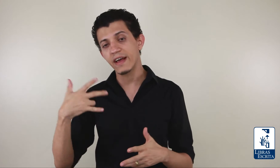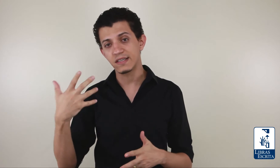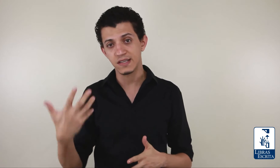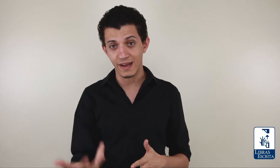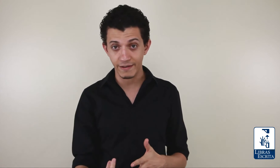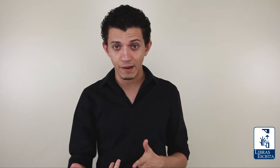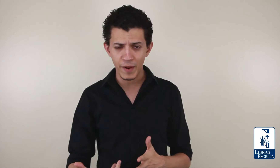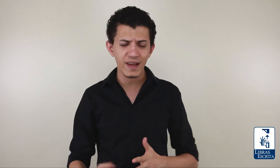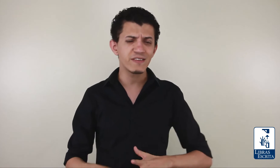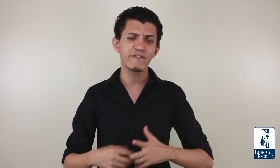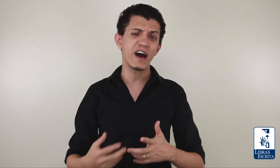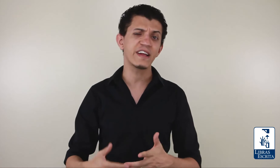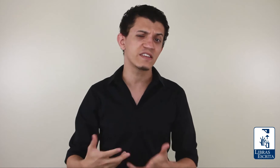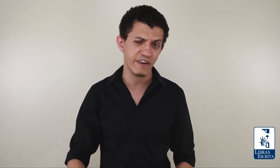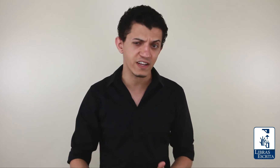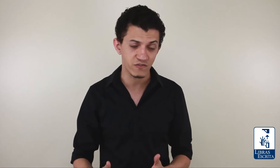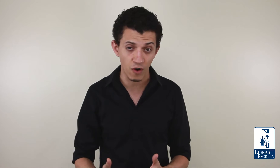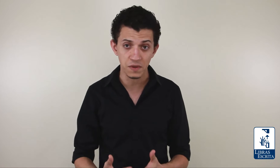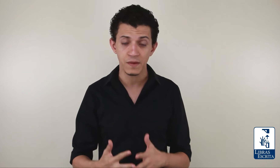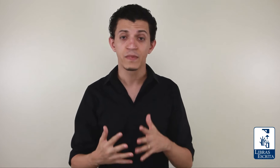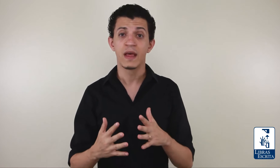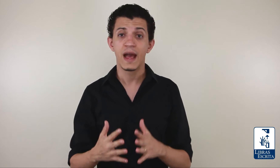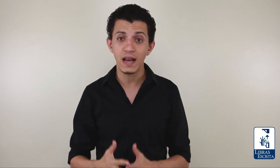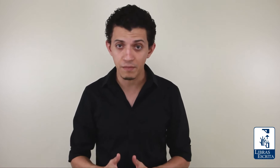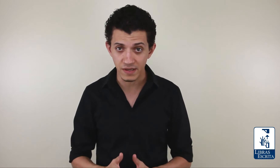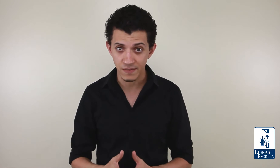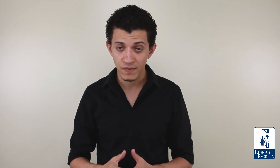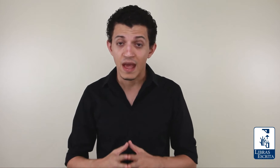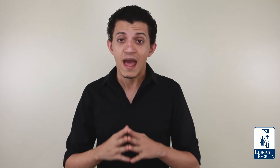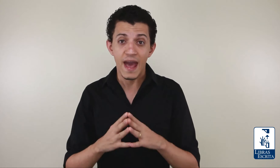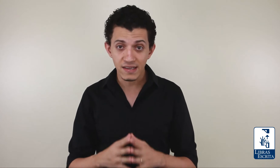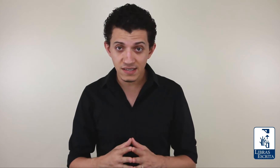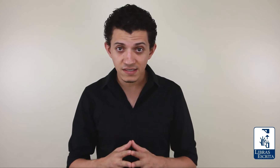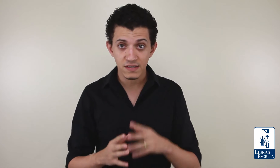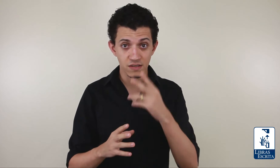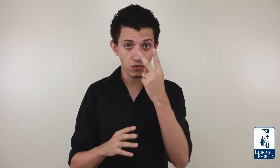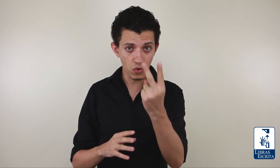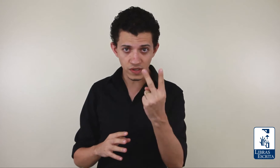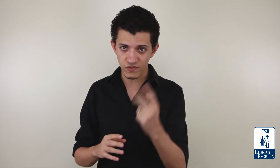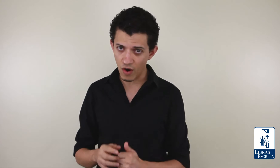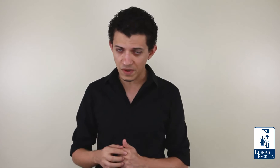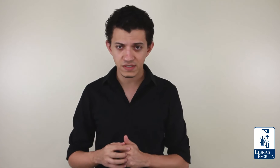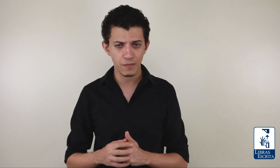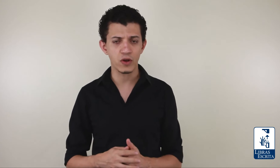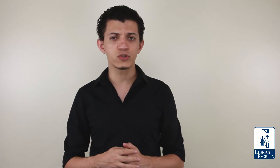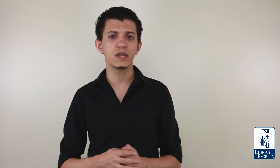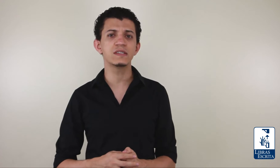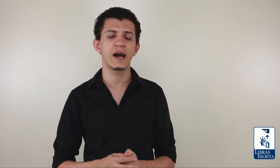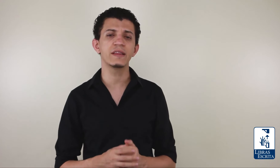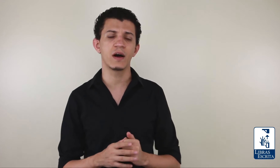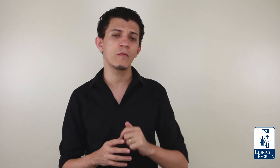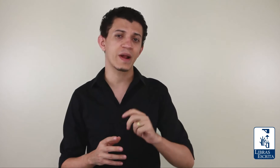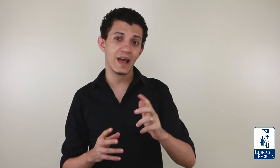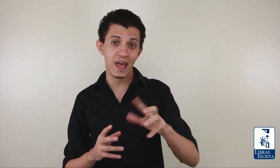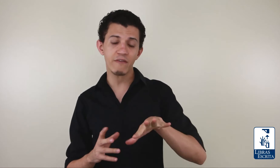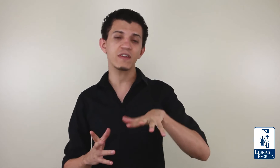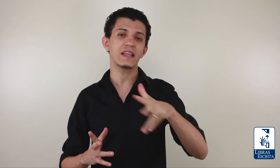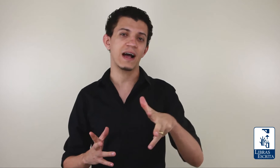esse cenário da praia de várias e várias formas em Libras. Essas são duas formas que você pode utilizar, então, para evitar